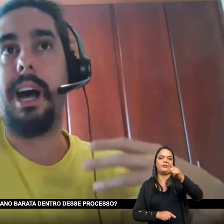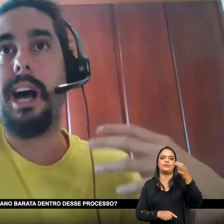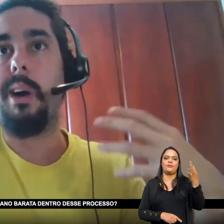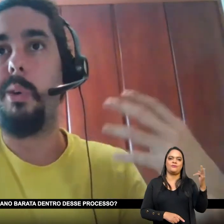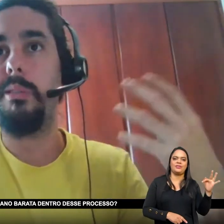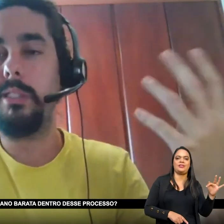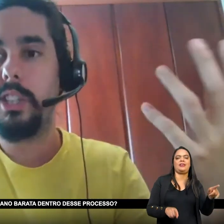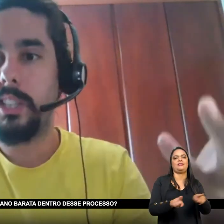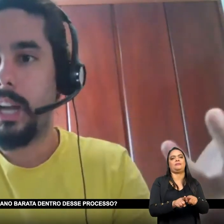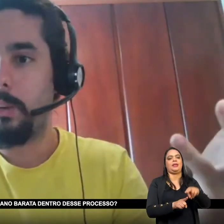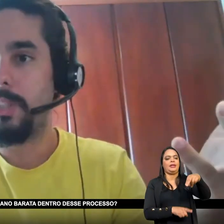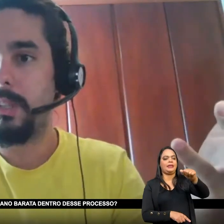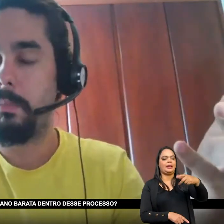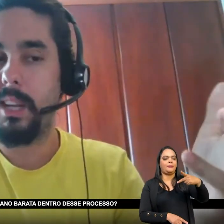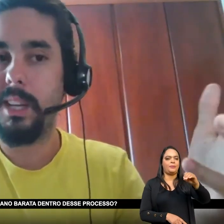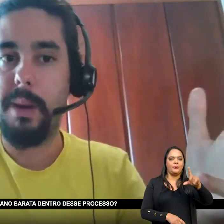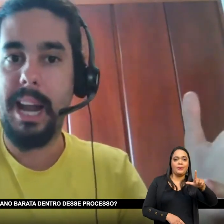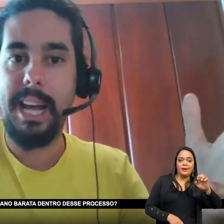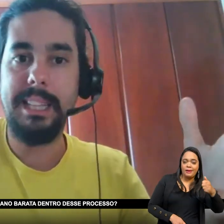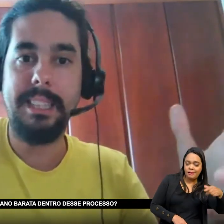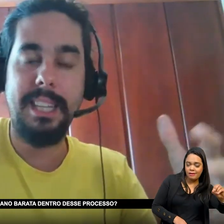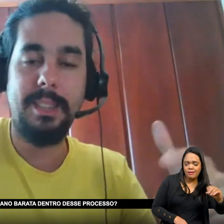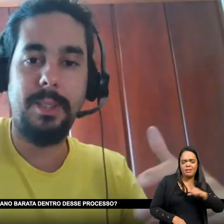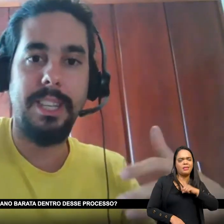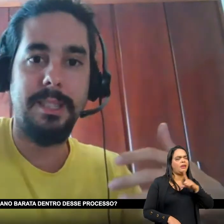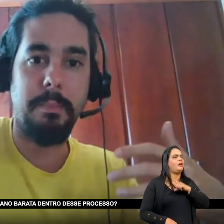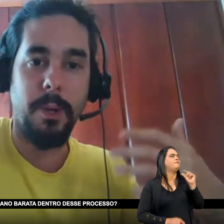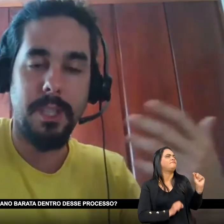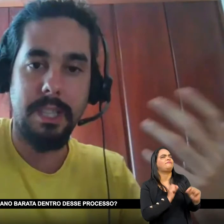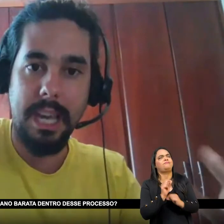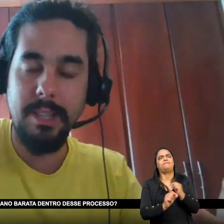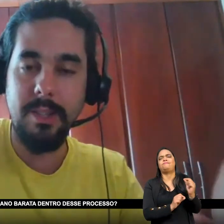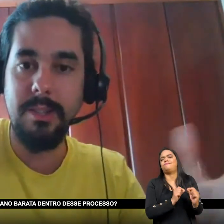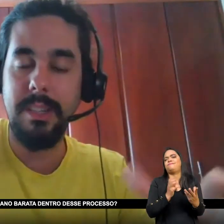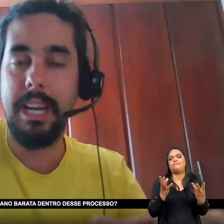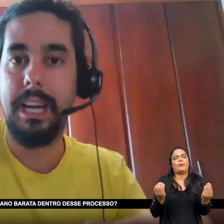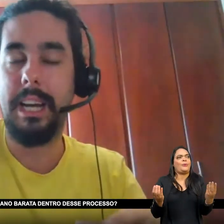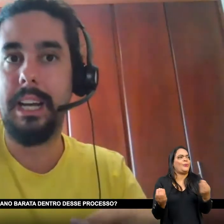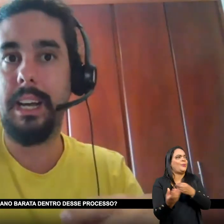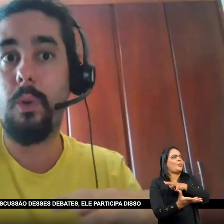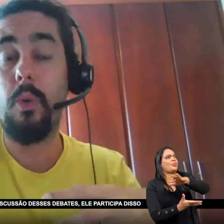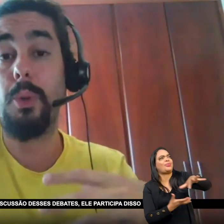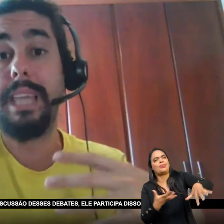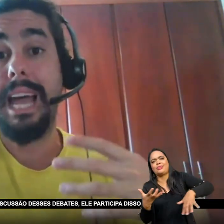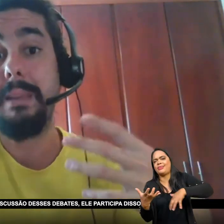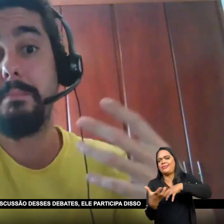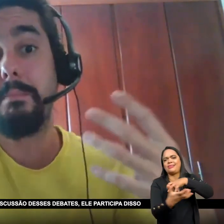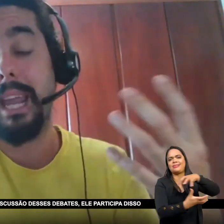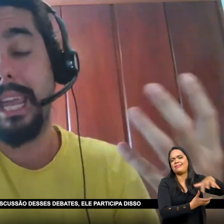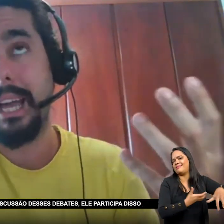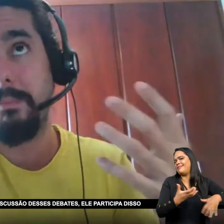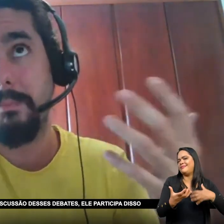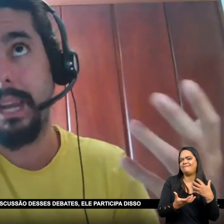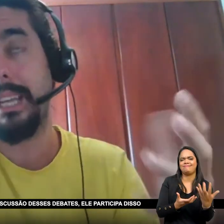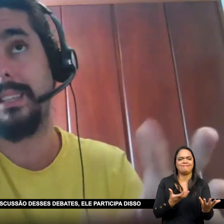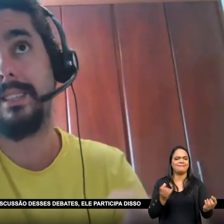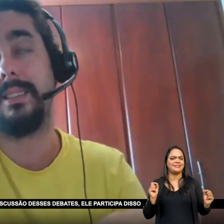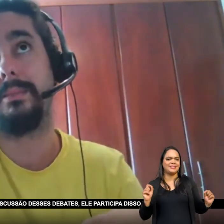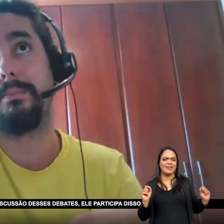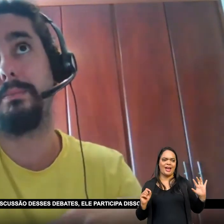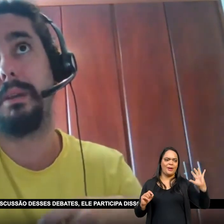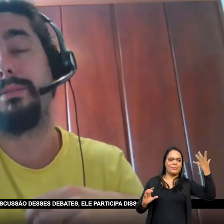Aonde está O Cipriano Barata Dentro desse processo Como está A